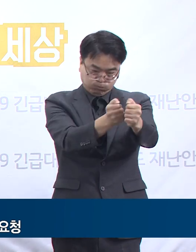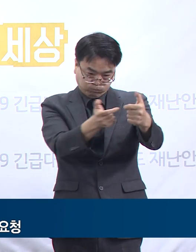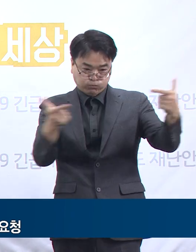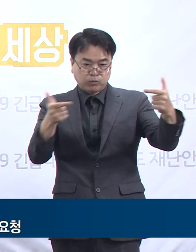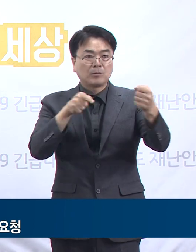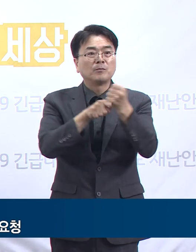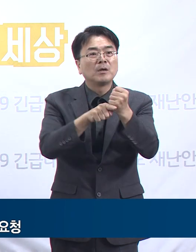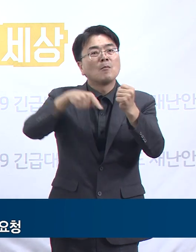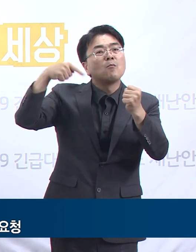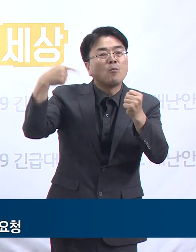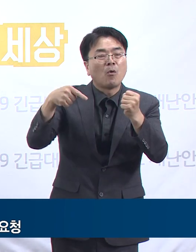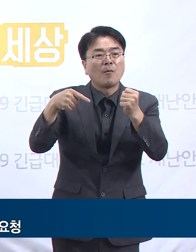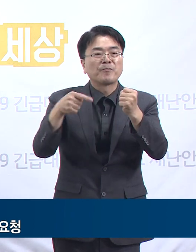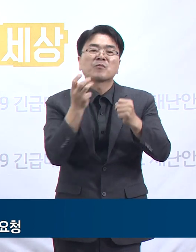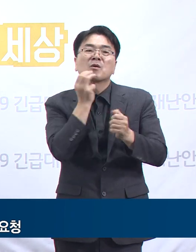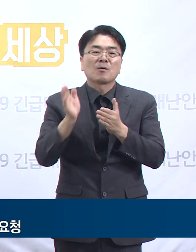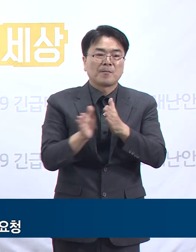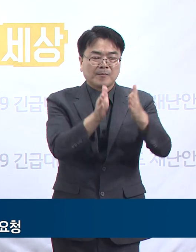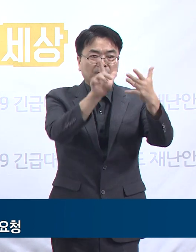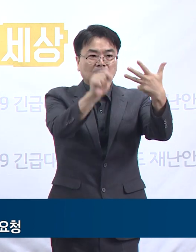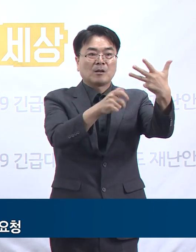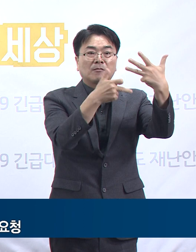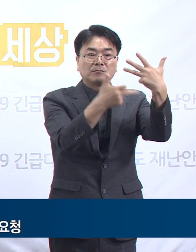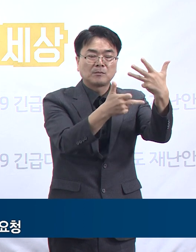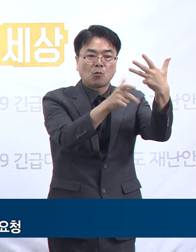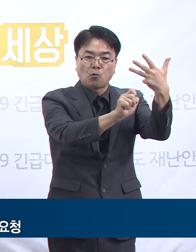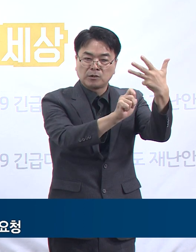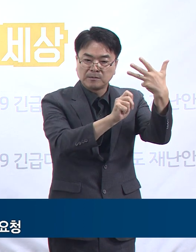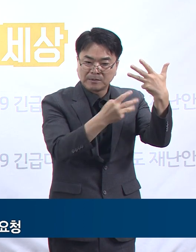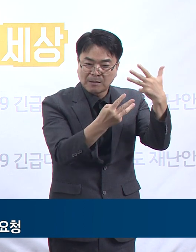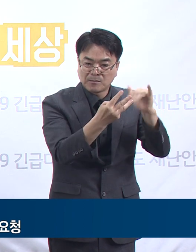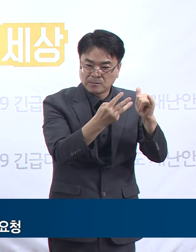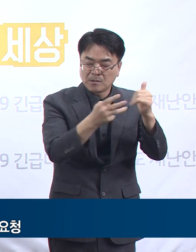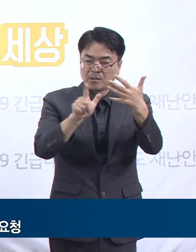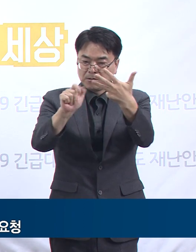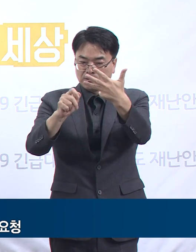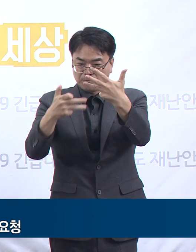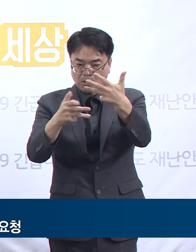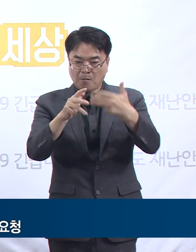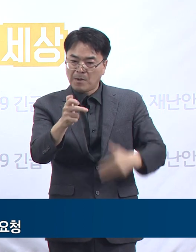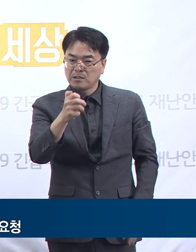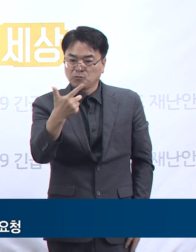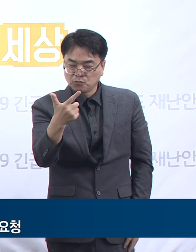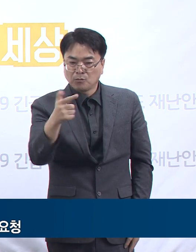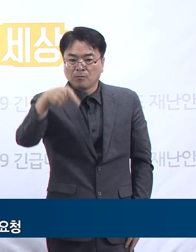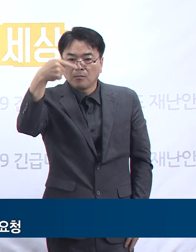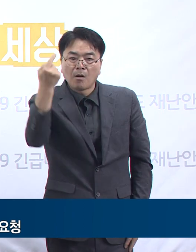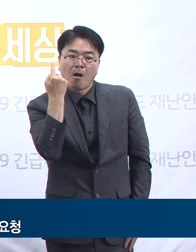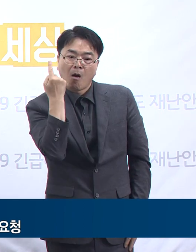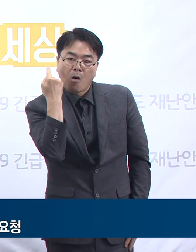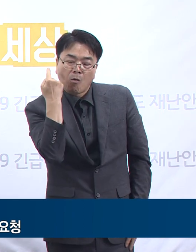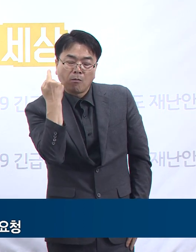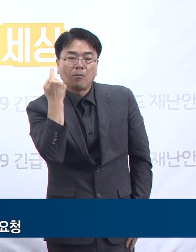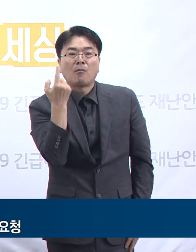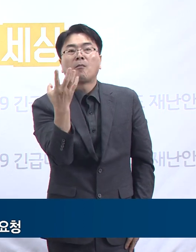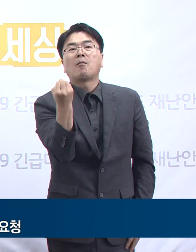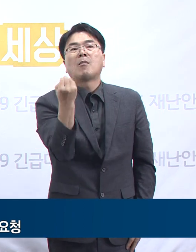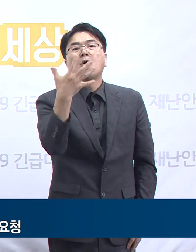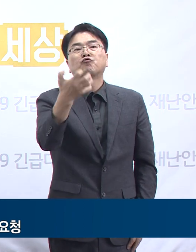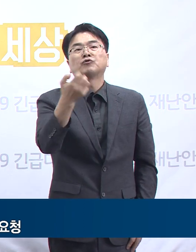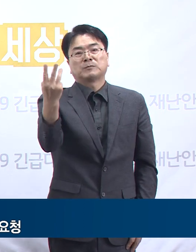경기도 내 확진자는 8월 17일에 53명, 18일에 86명, 그리고 어제인 19일엔